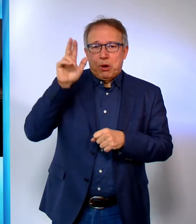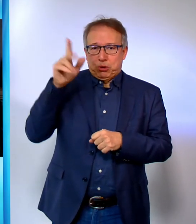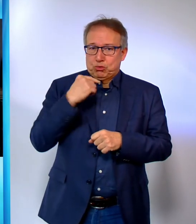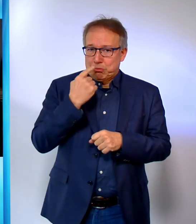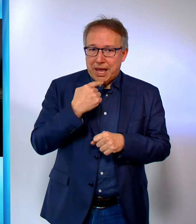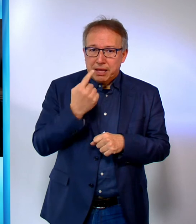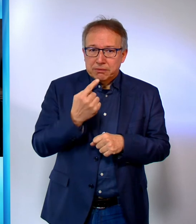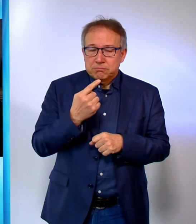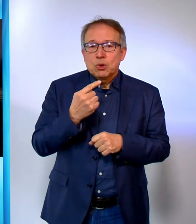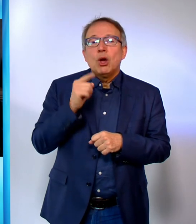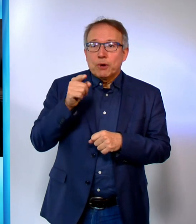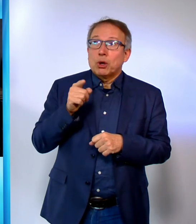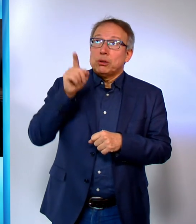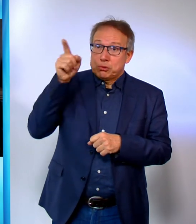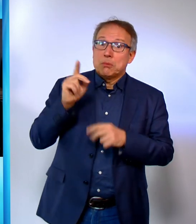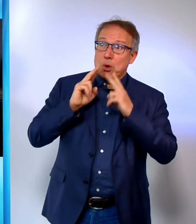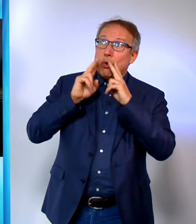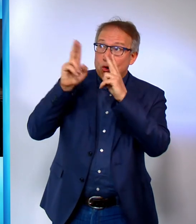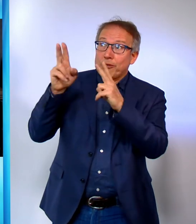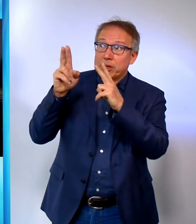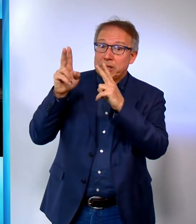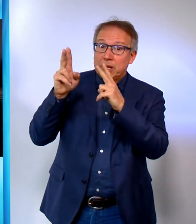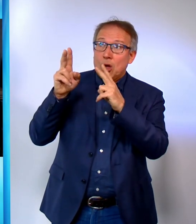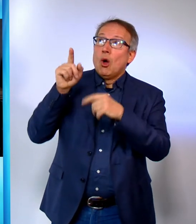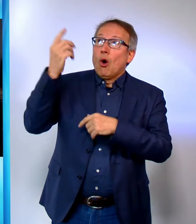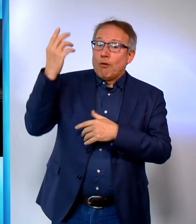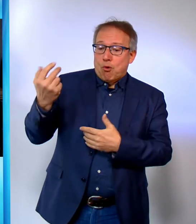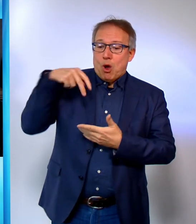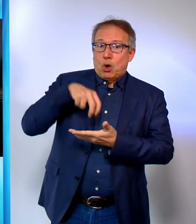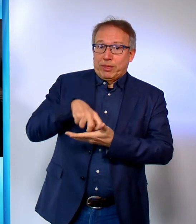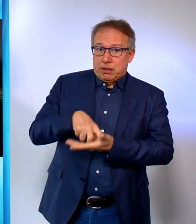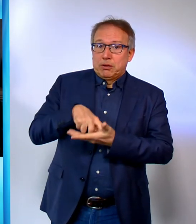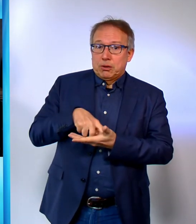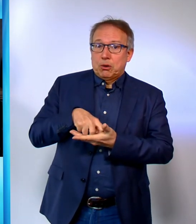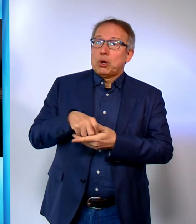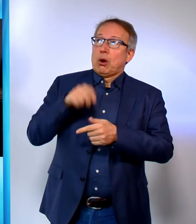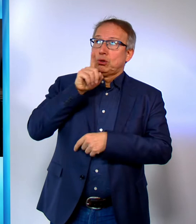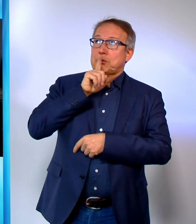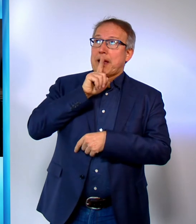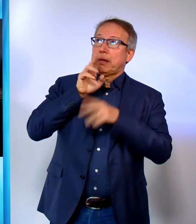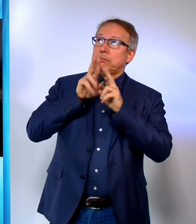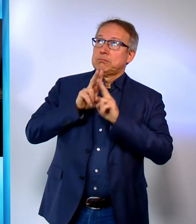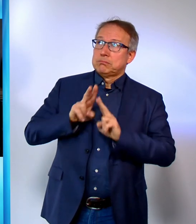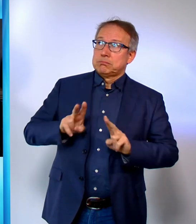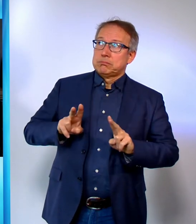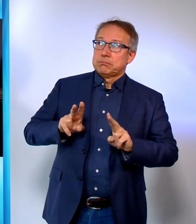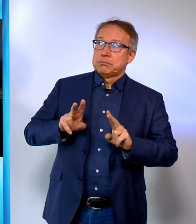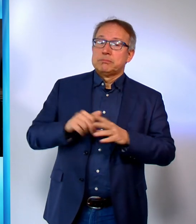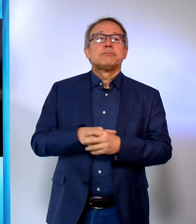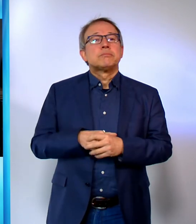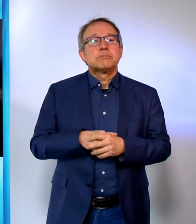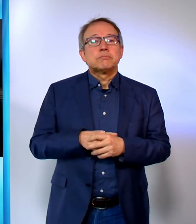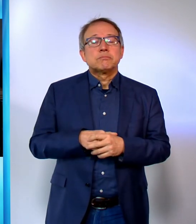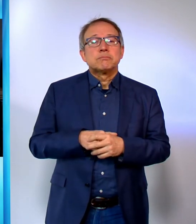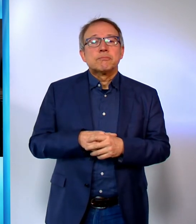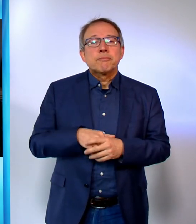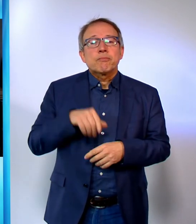Allenfalls dürfen wir zu ihm rufen, stammelnd vor ihm knien, auch Schweigen ist erlaubt. In